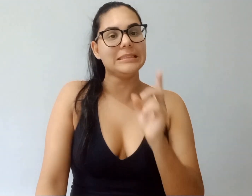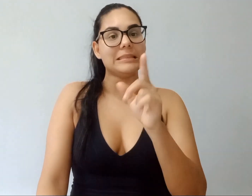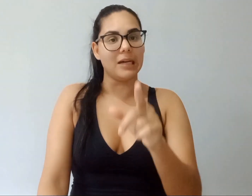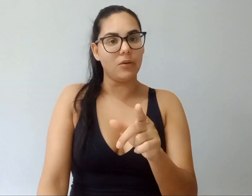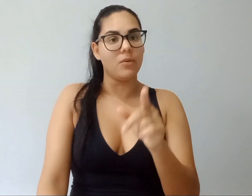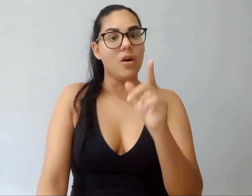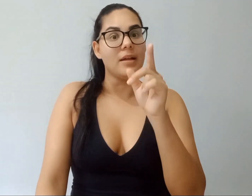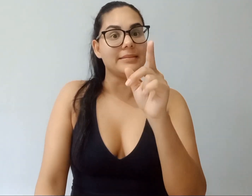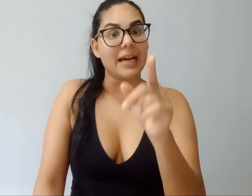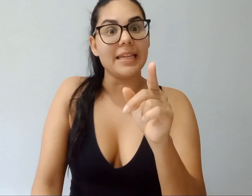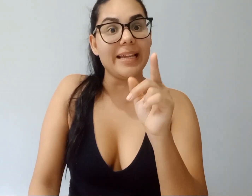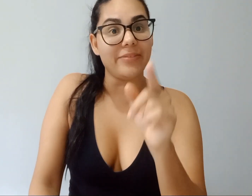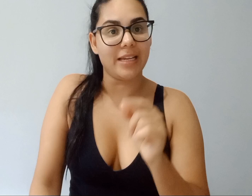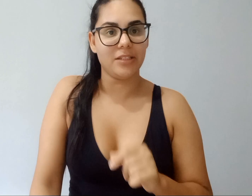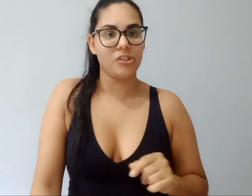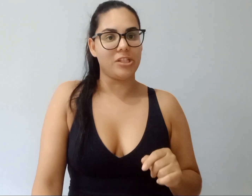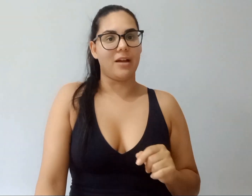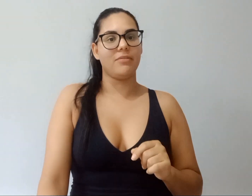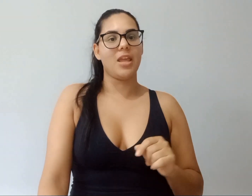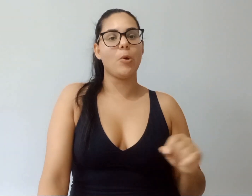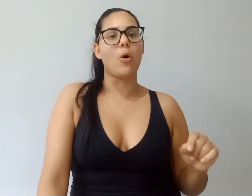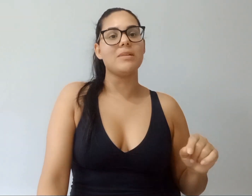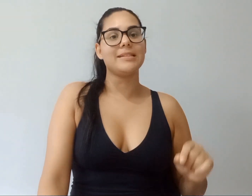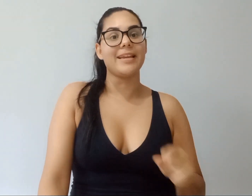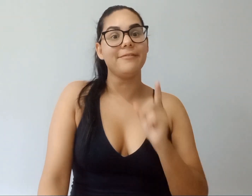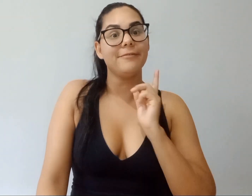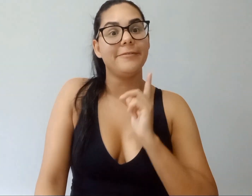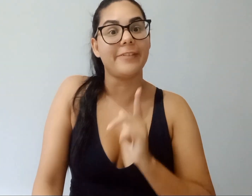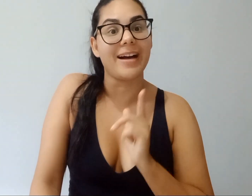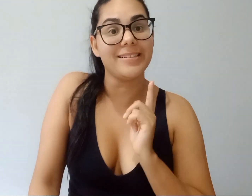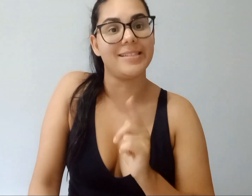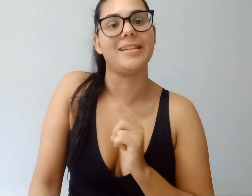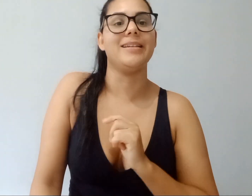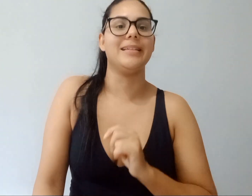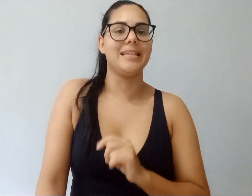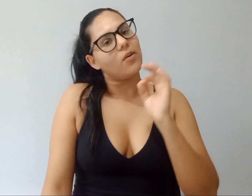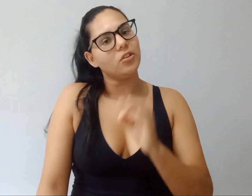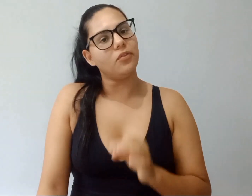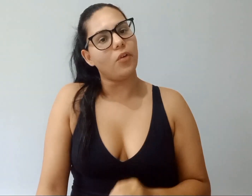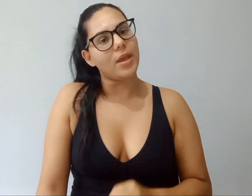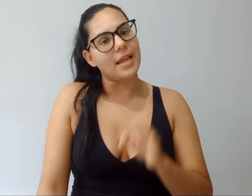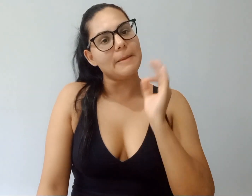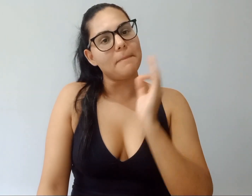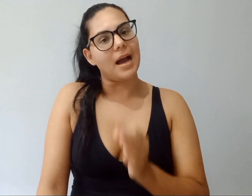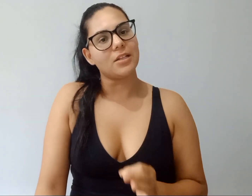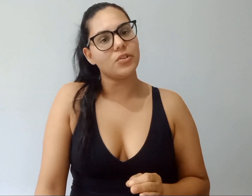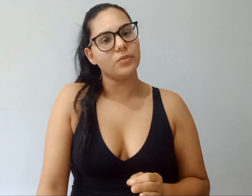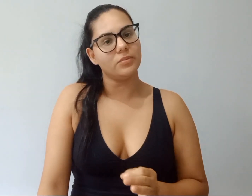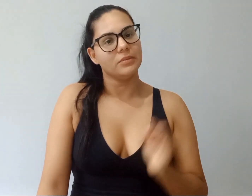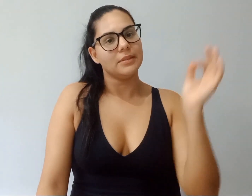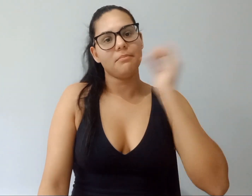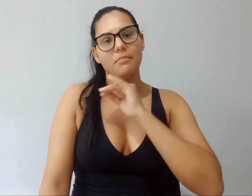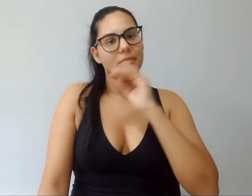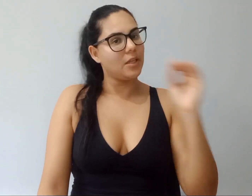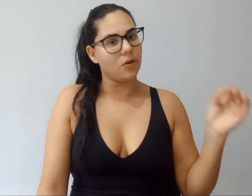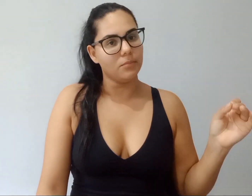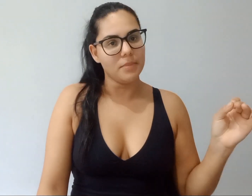Então, tá aí a virada de chave. Eu comecei a fazer. Quando foi ali em março que eu me